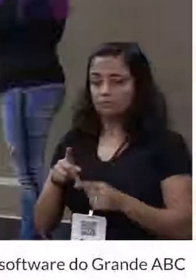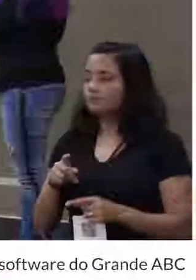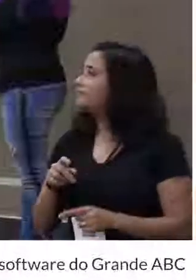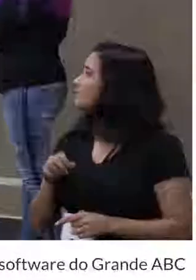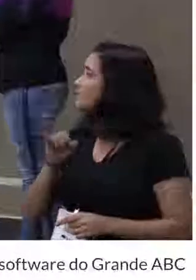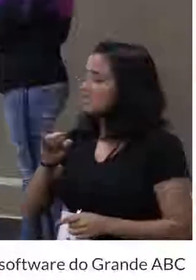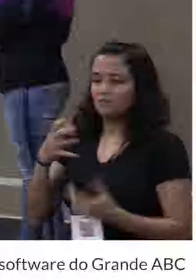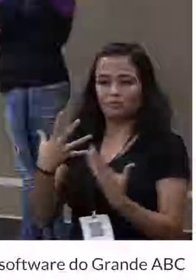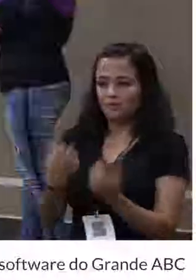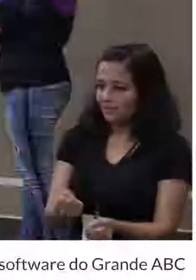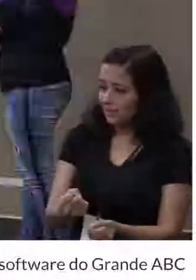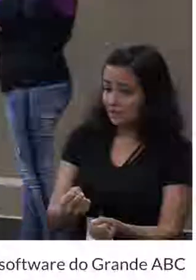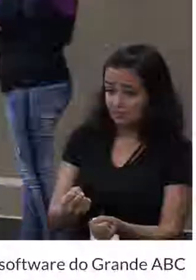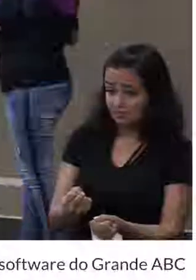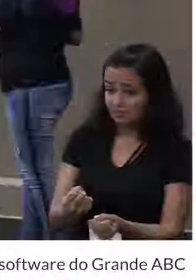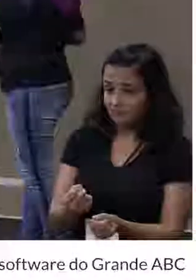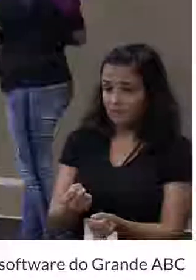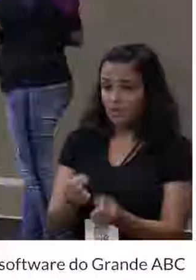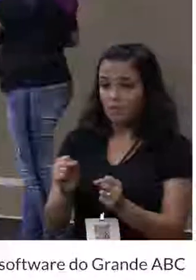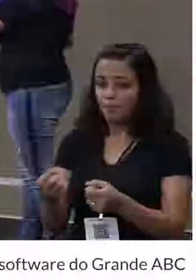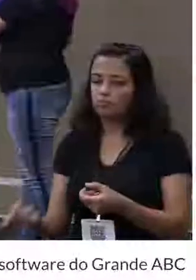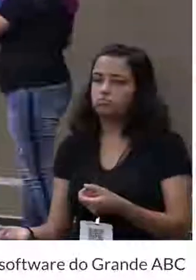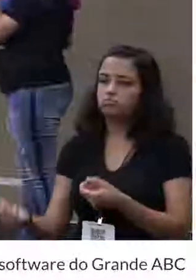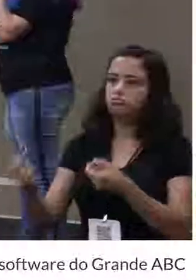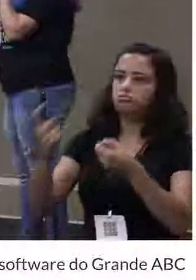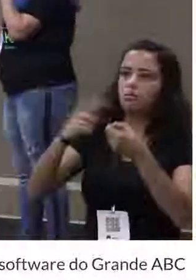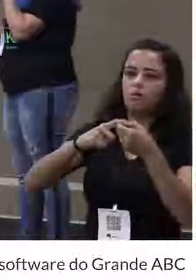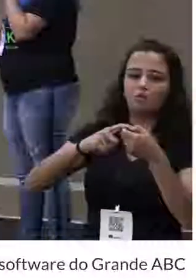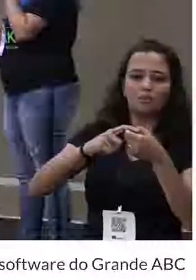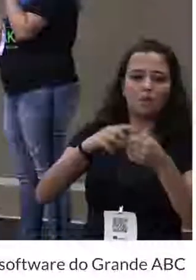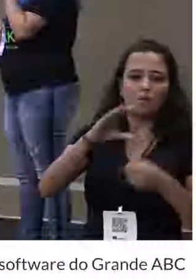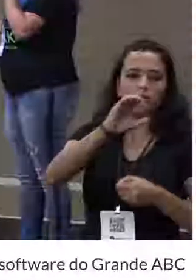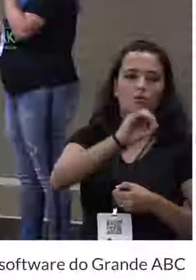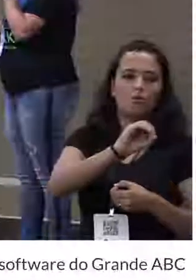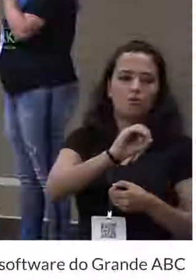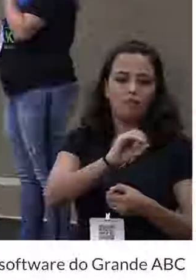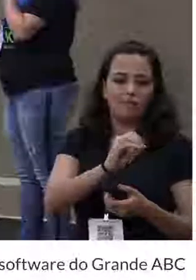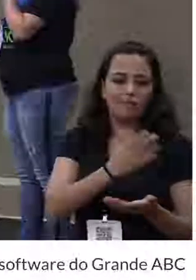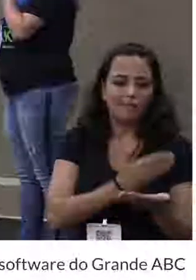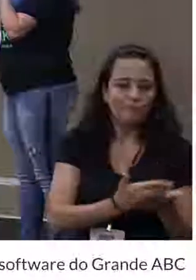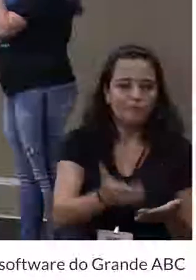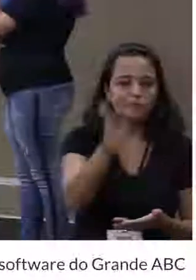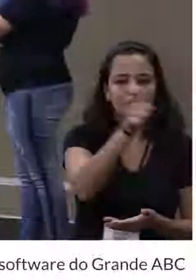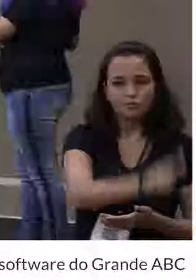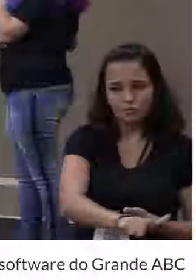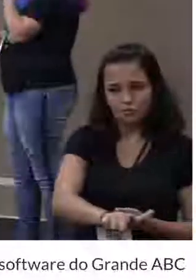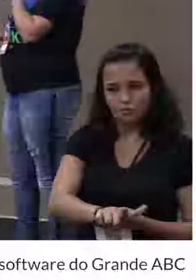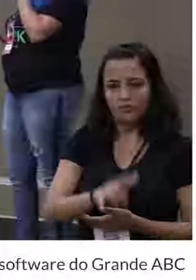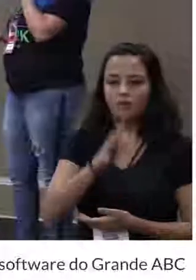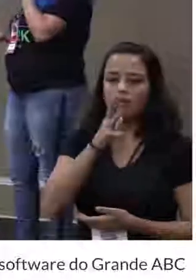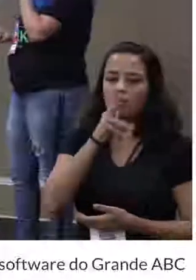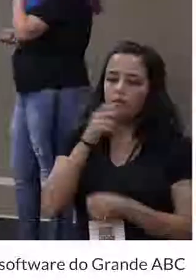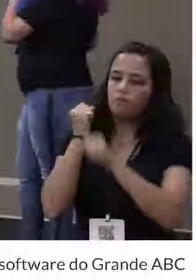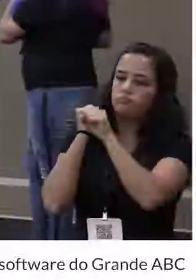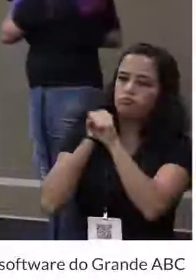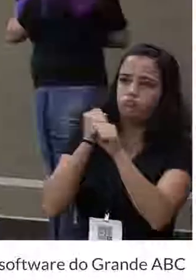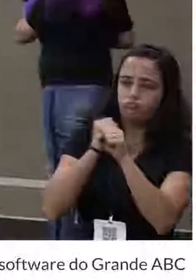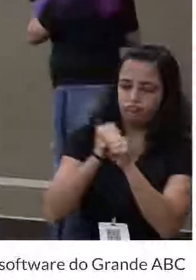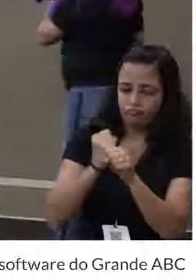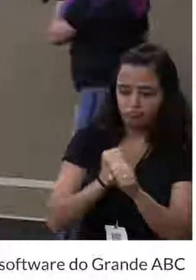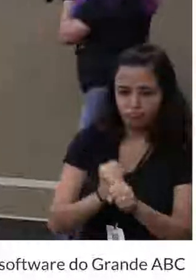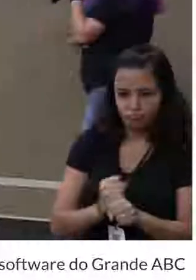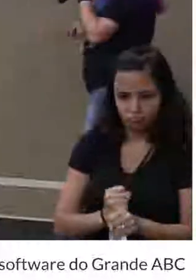não for aceito aqui, ele pode voltar para tudo. Ele pode voltar lá para o rascunho. E isso demora anos. Anos e anos.